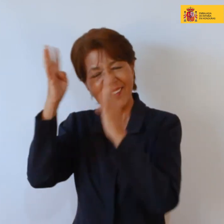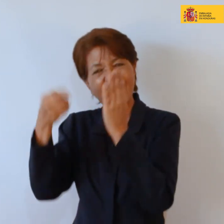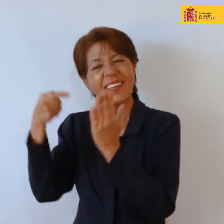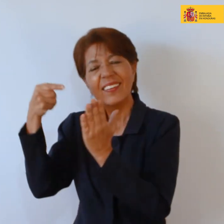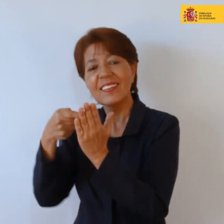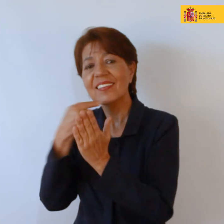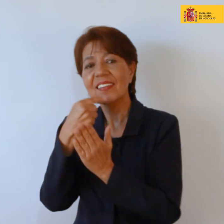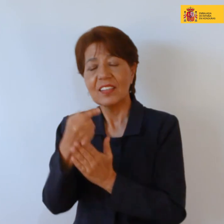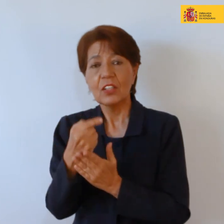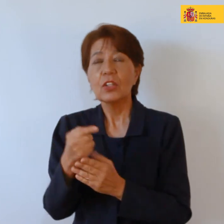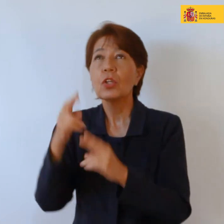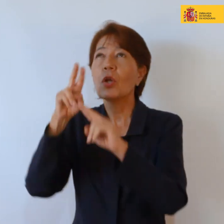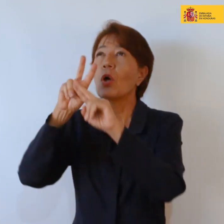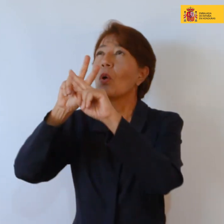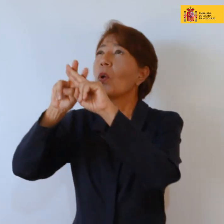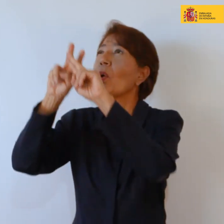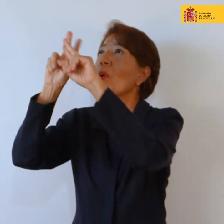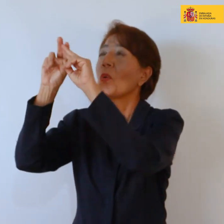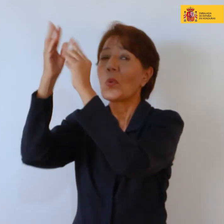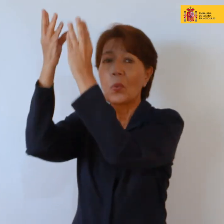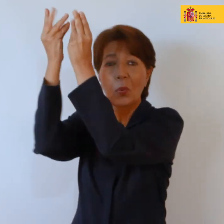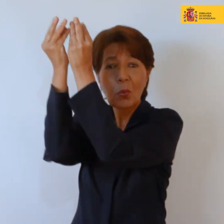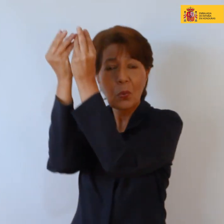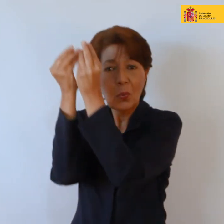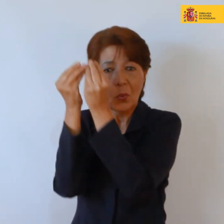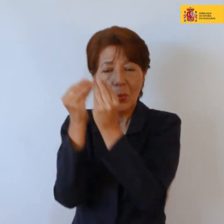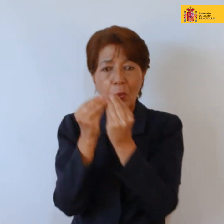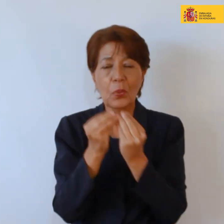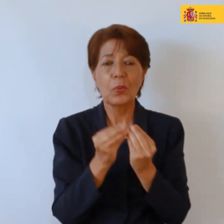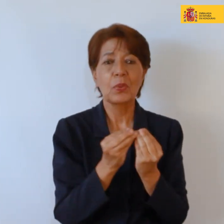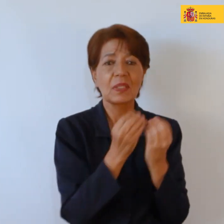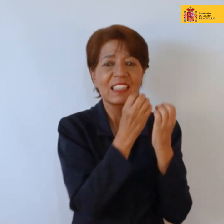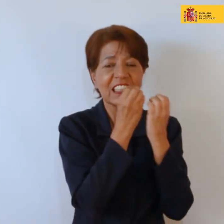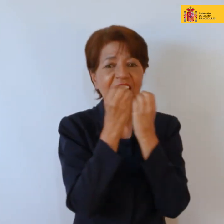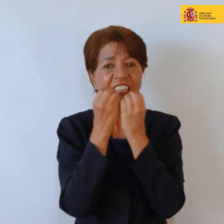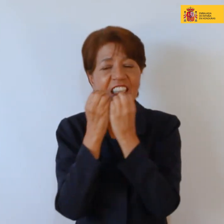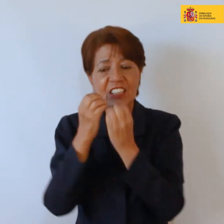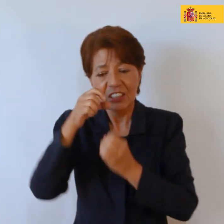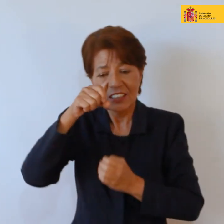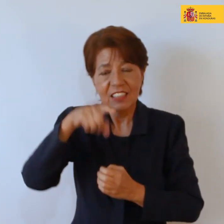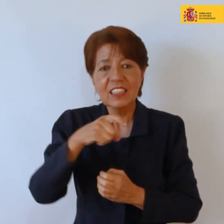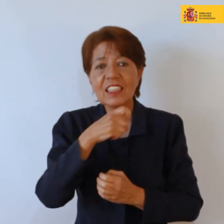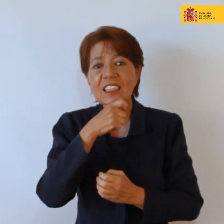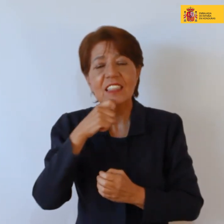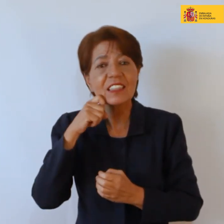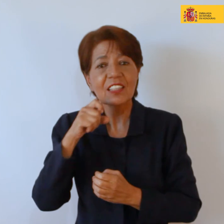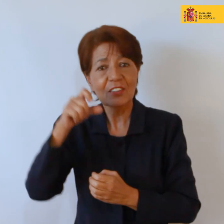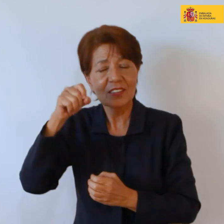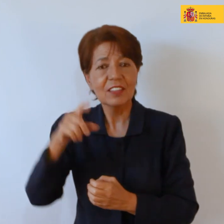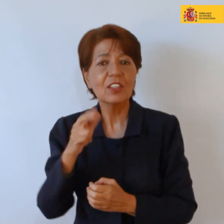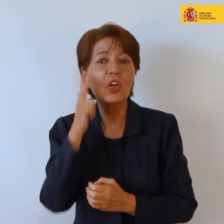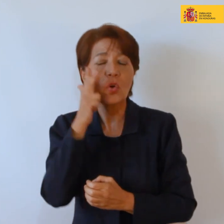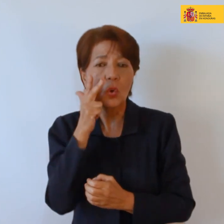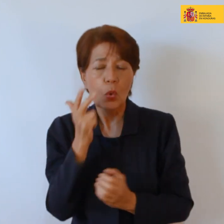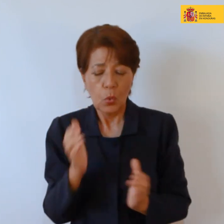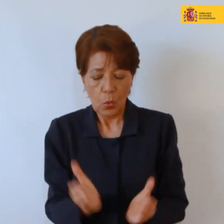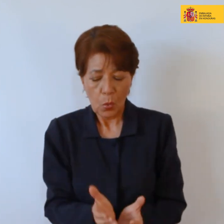trajo consigo el polvo de las estrellas a la tierra recogió los granos secos de maíz y cacao y mezclando en una olla de barro y